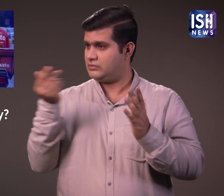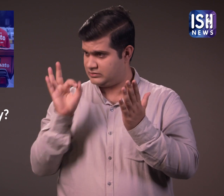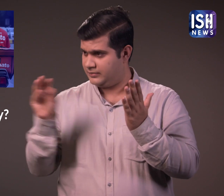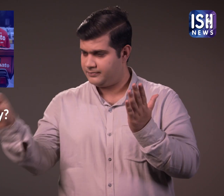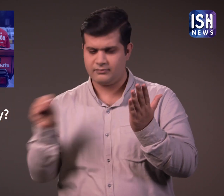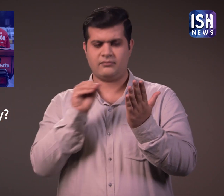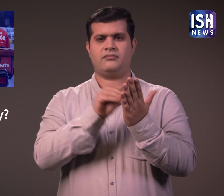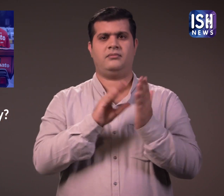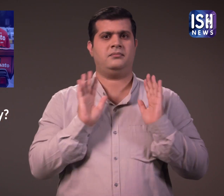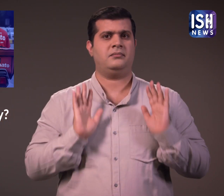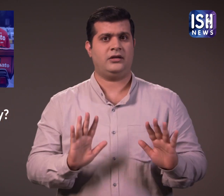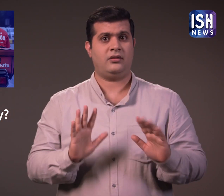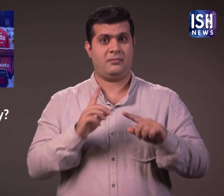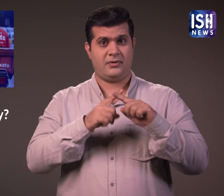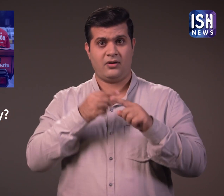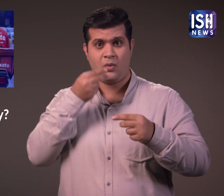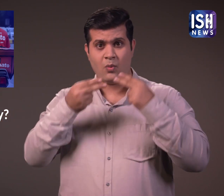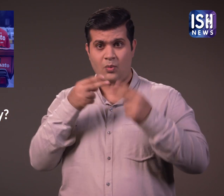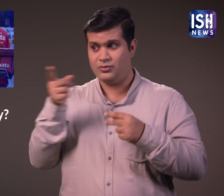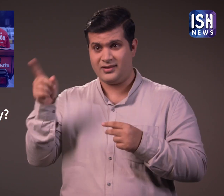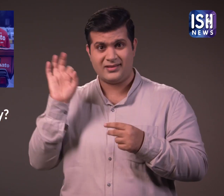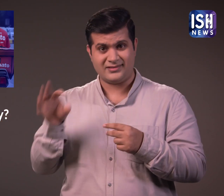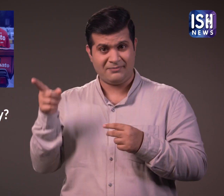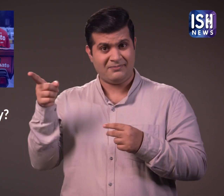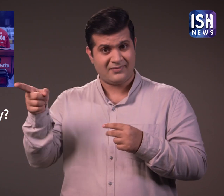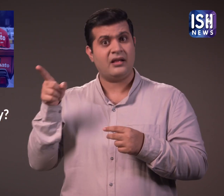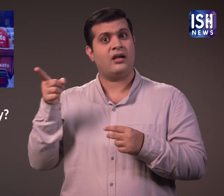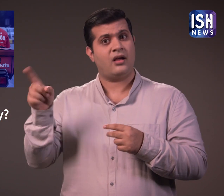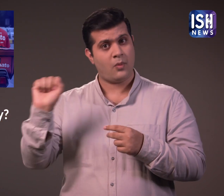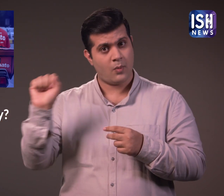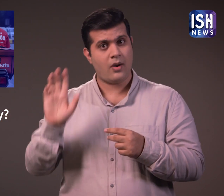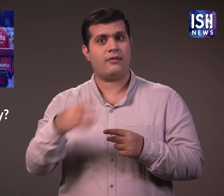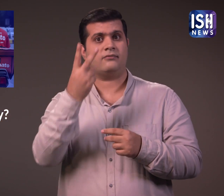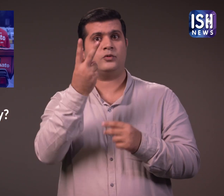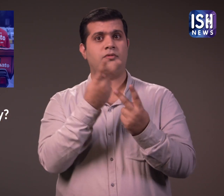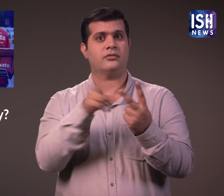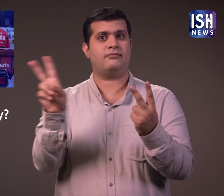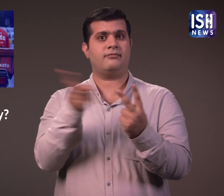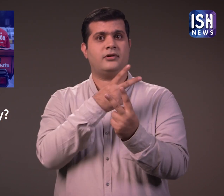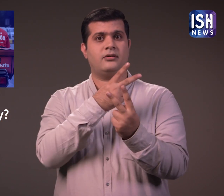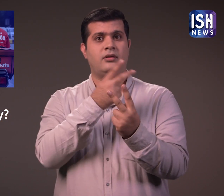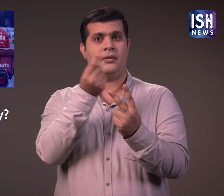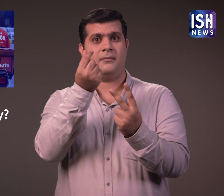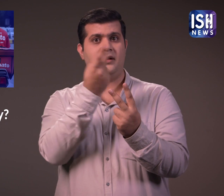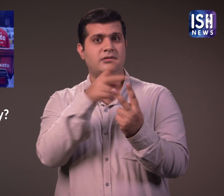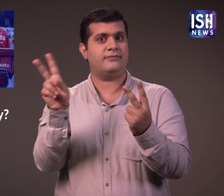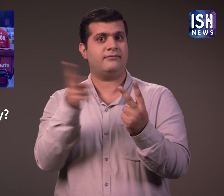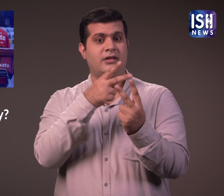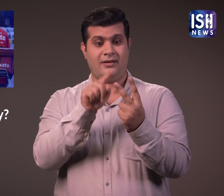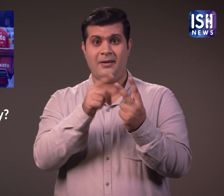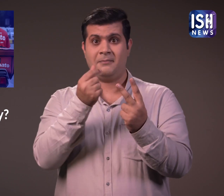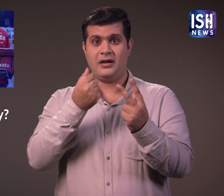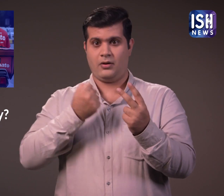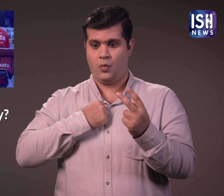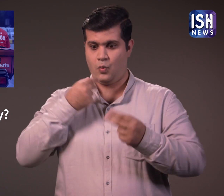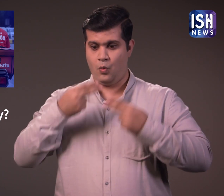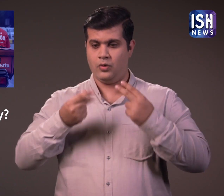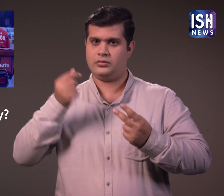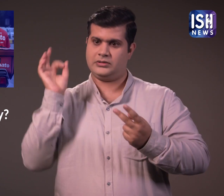रेस्टरॉन भागिदारों द्वारा तेग की जाती है। रेस्टरॉन की दो अलग-अलग लागते हैं। एक रेस्टरॉन के लिए